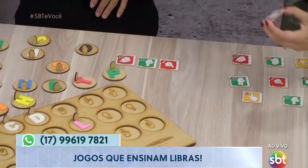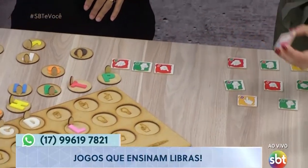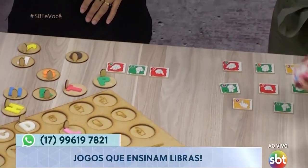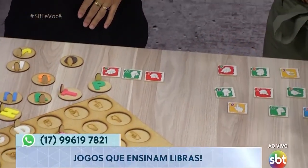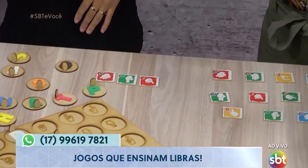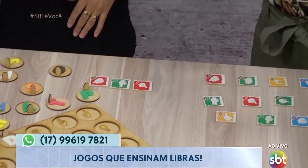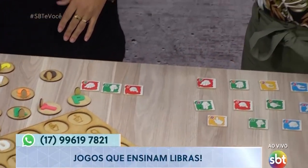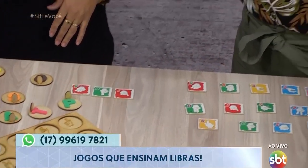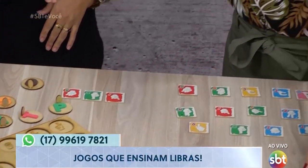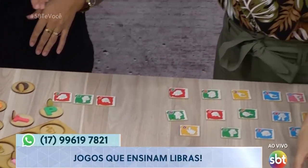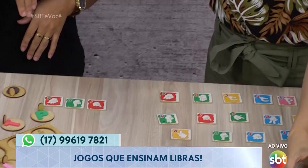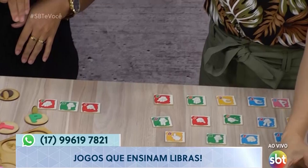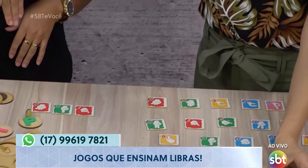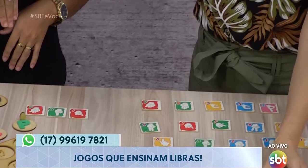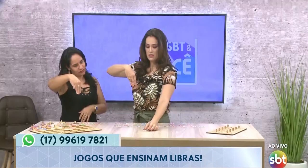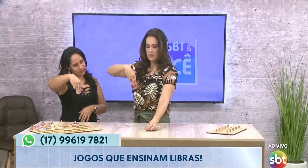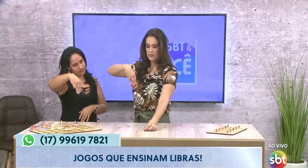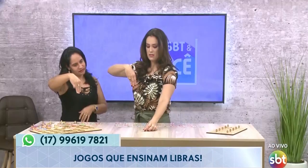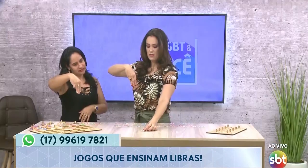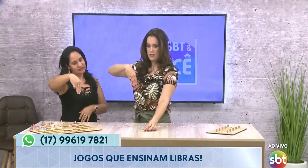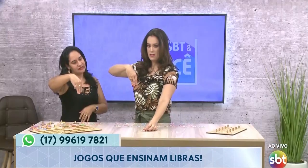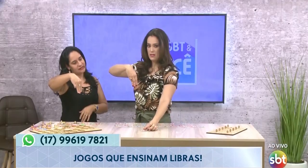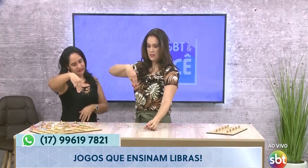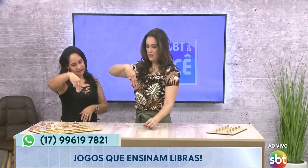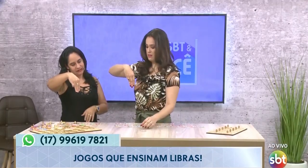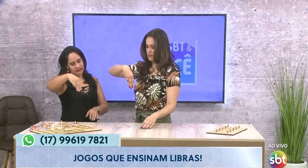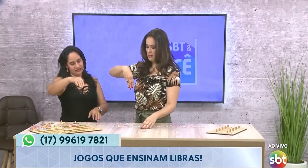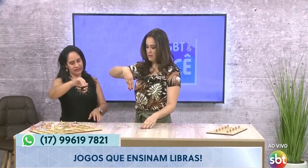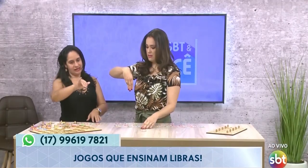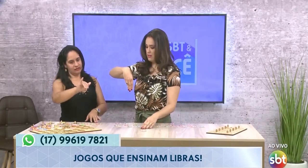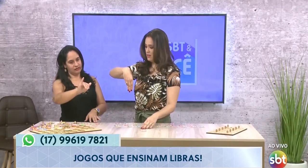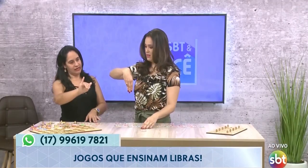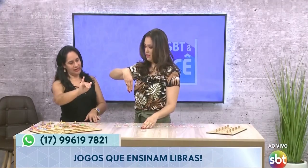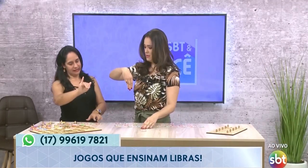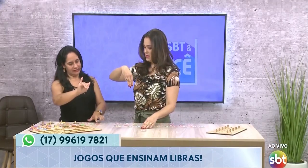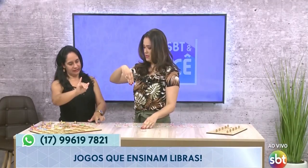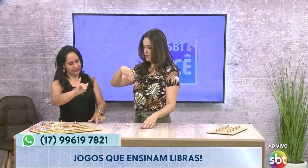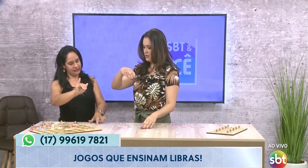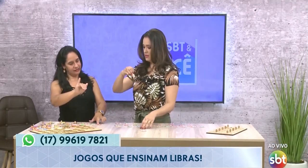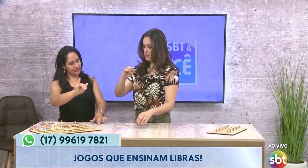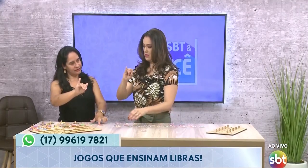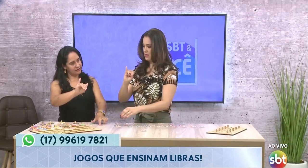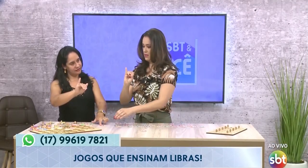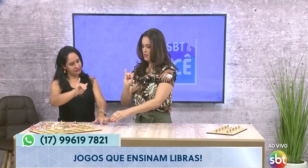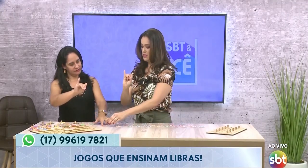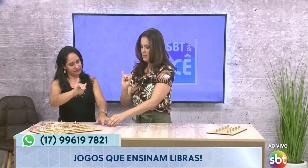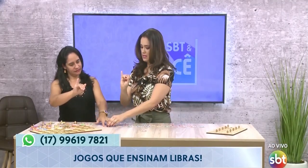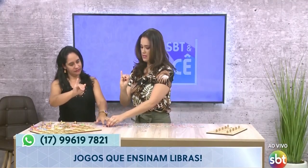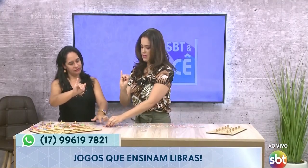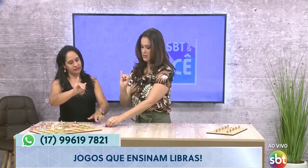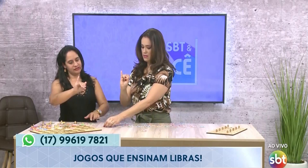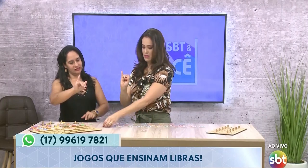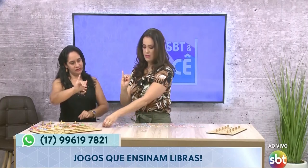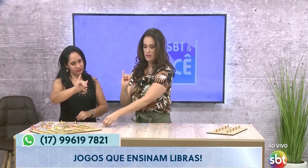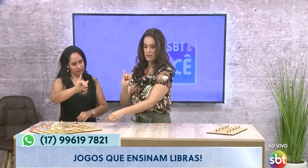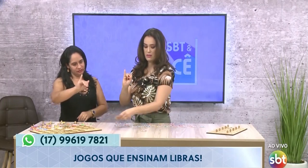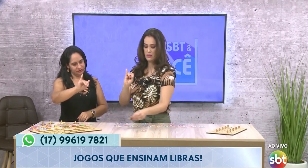dominante. vou pôr aqui, tá, gente? Isso. Aham. Exato. A letra I. I. Isto.